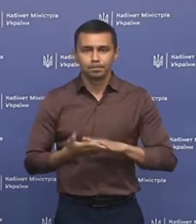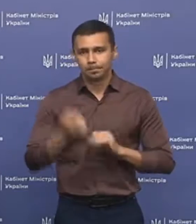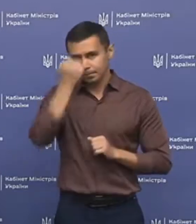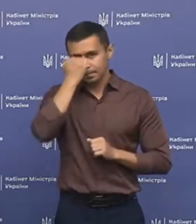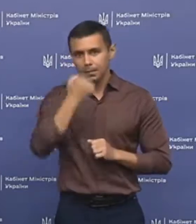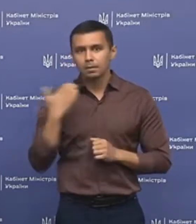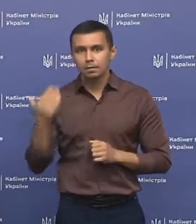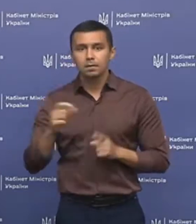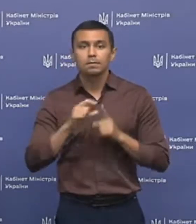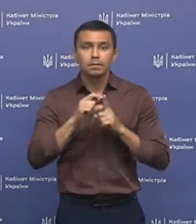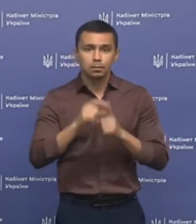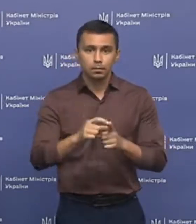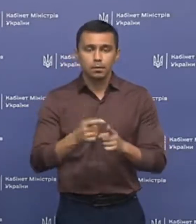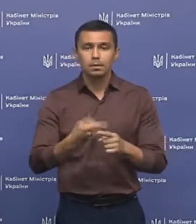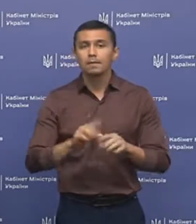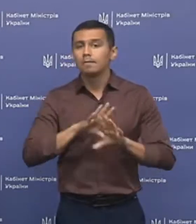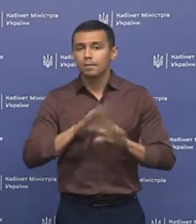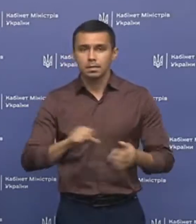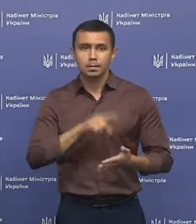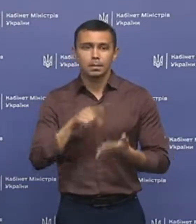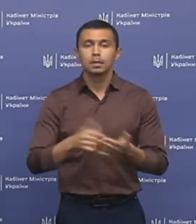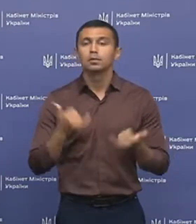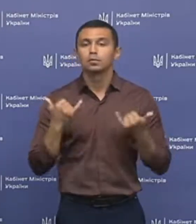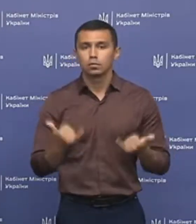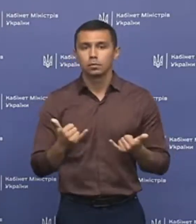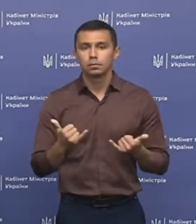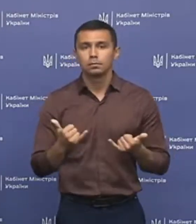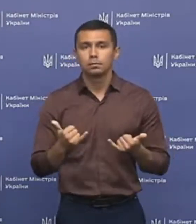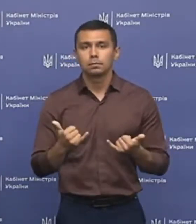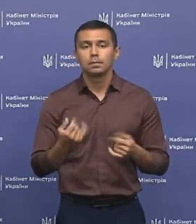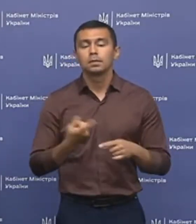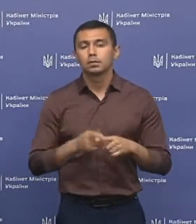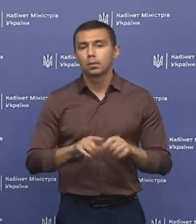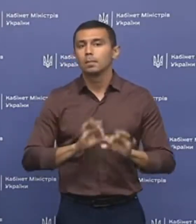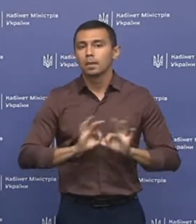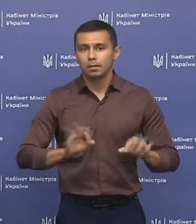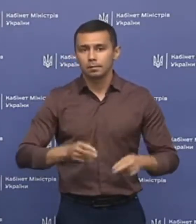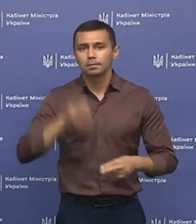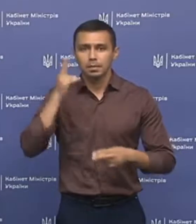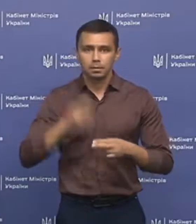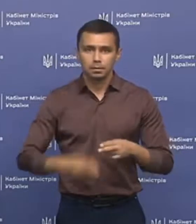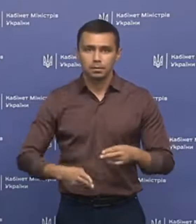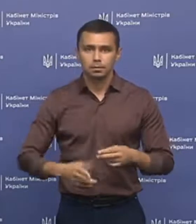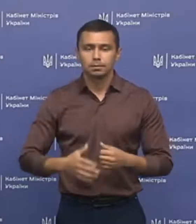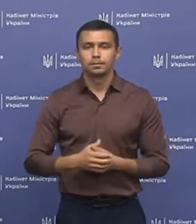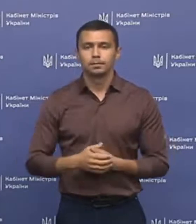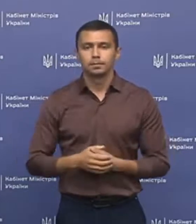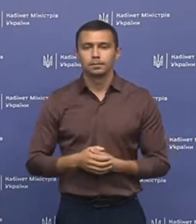Дякую за ваші відповіді. Це всі запитання на сьогодні і на цьому брифінг завершено.